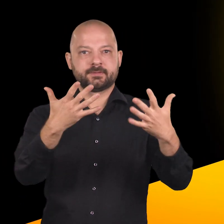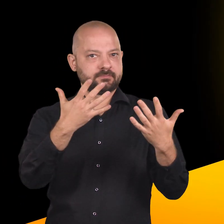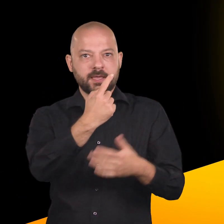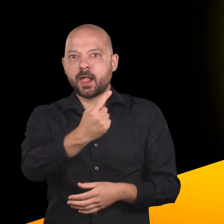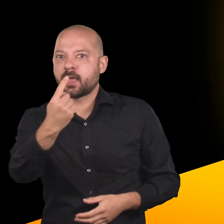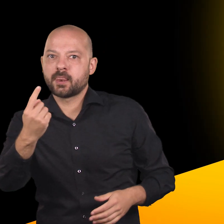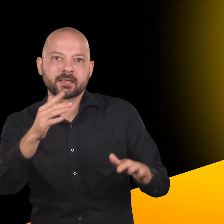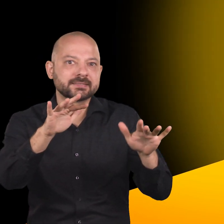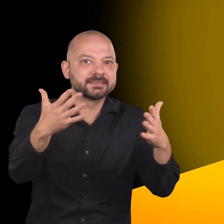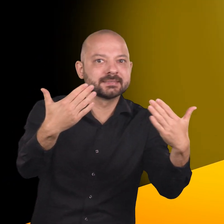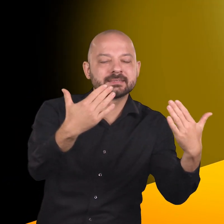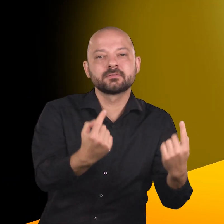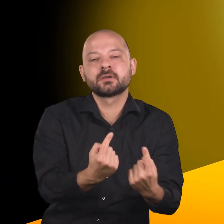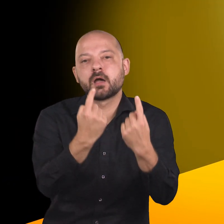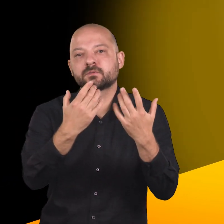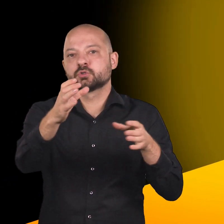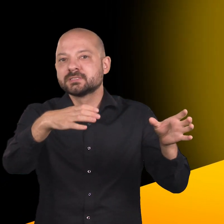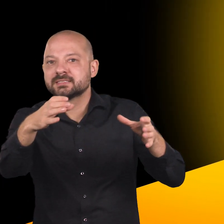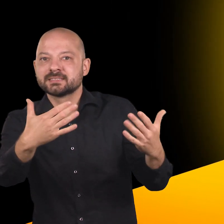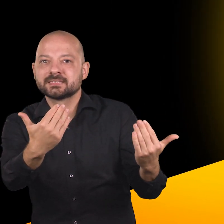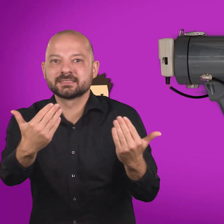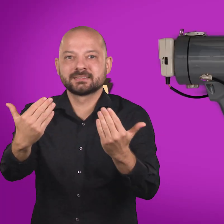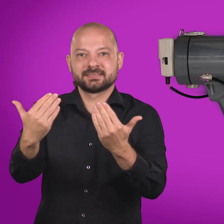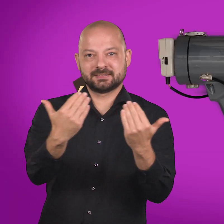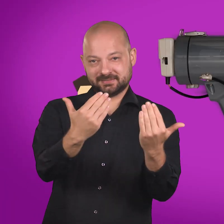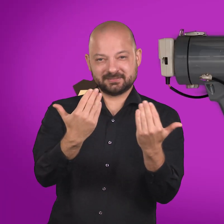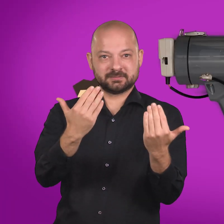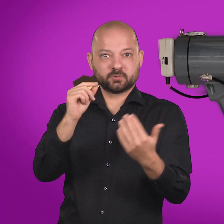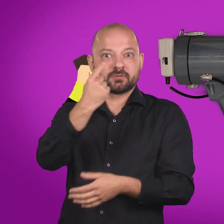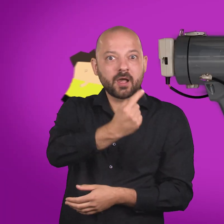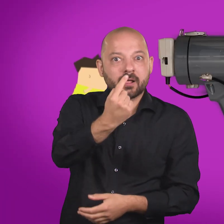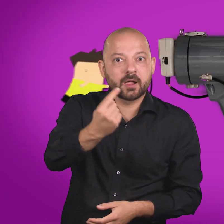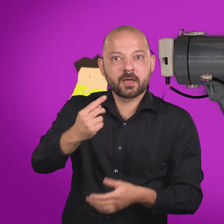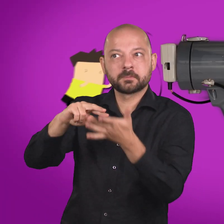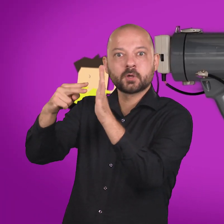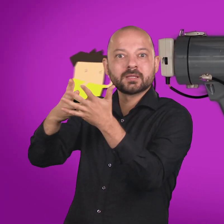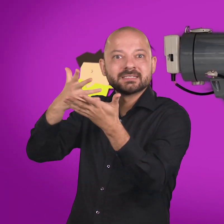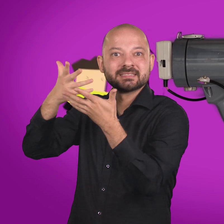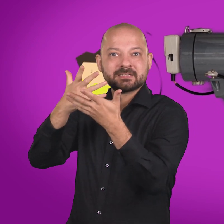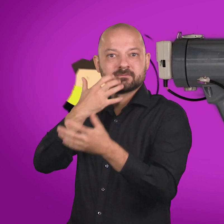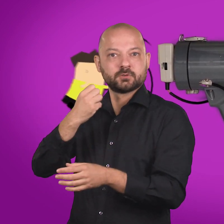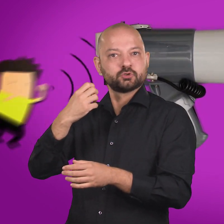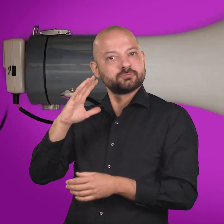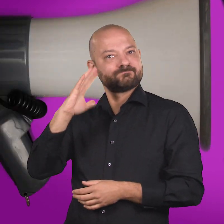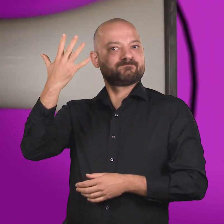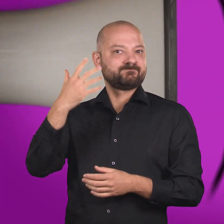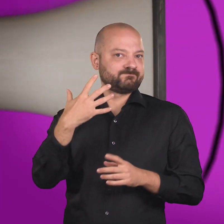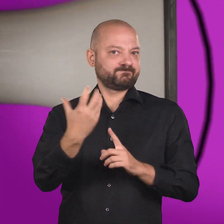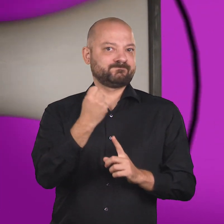alleine um Fachkräfte und Nachwuchs werben. Jeder müsste alleine bei der Politik seine Interessen durchsetzen. Jeder